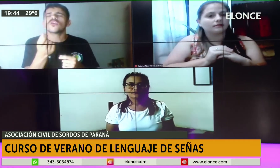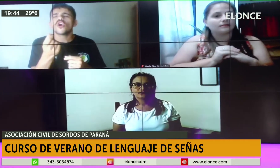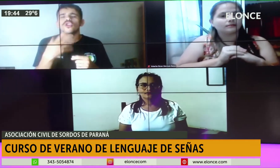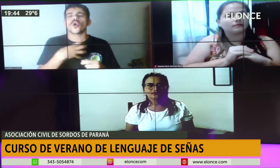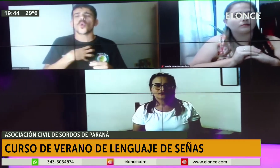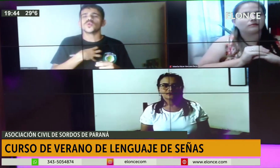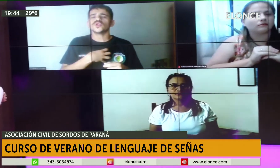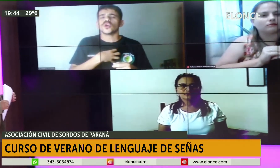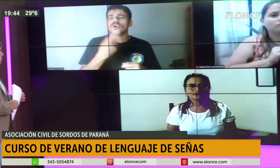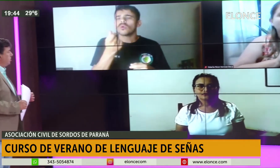curso?